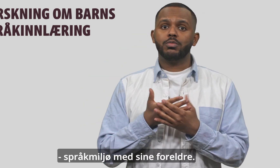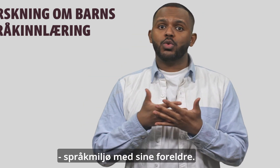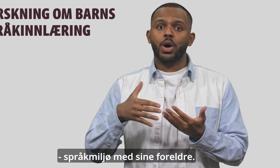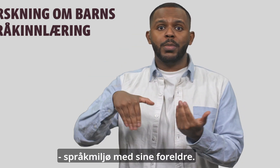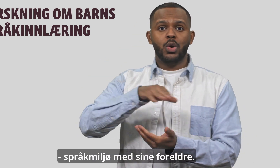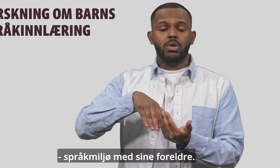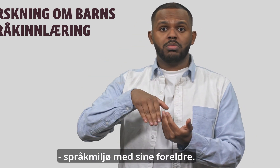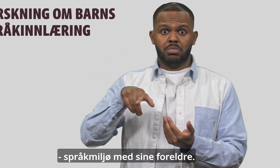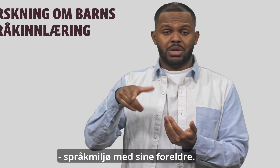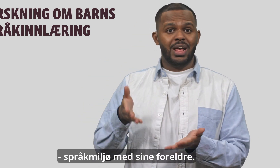språkbygd med sine foreldre.